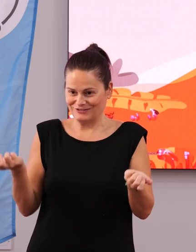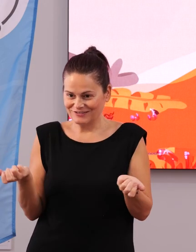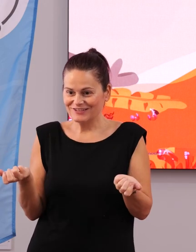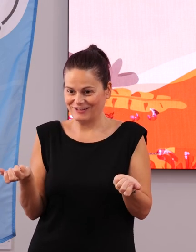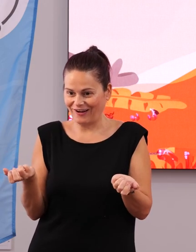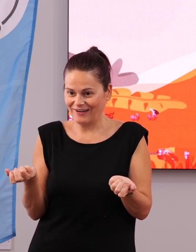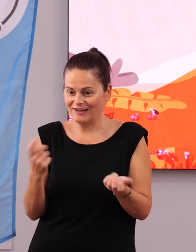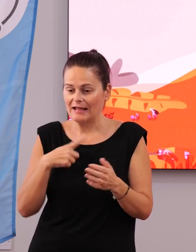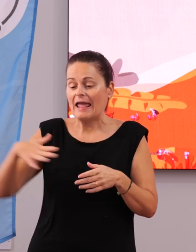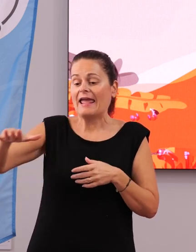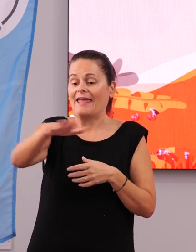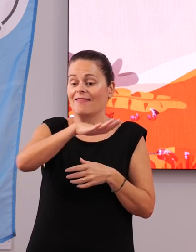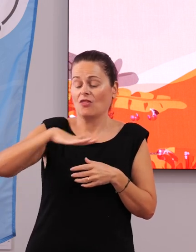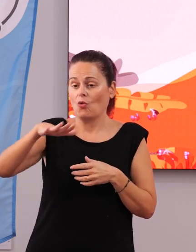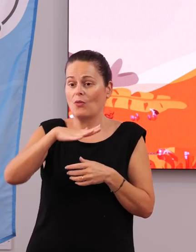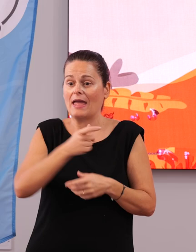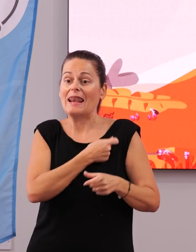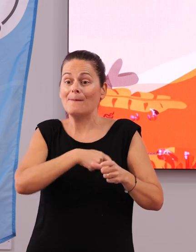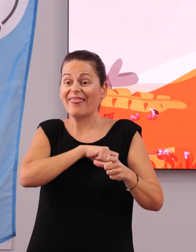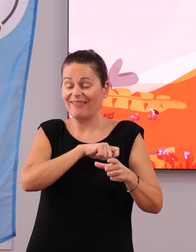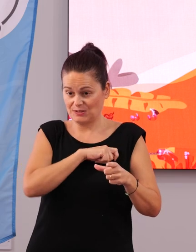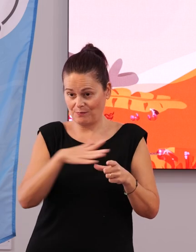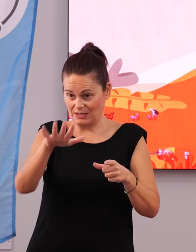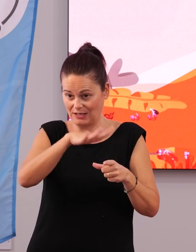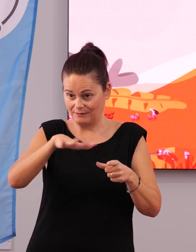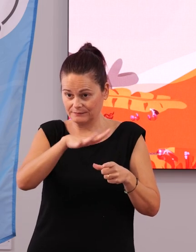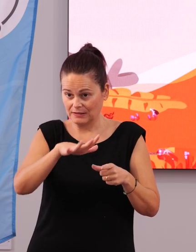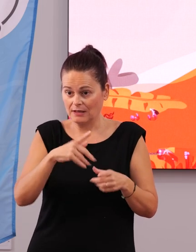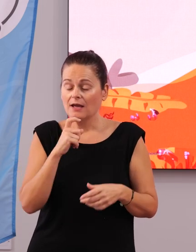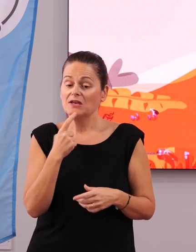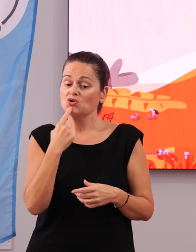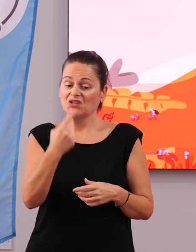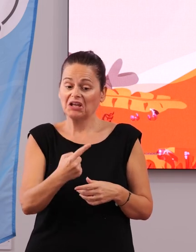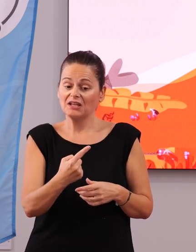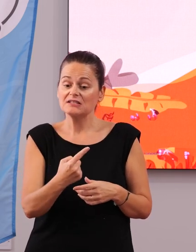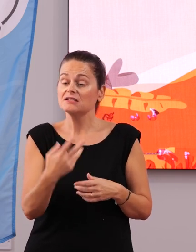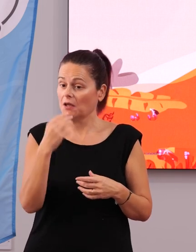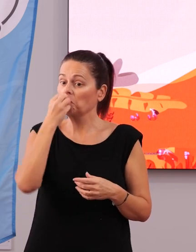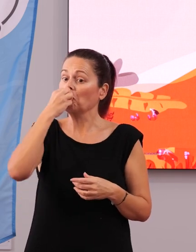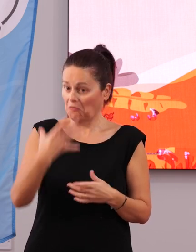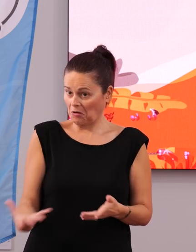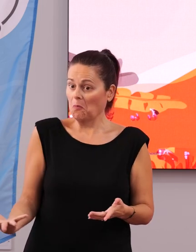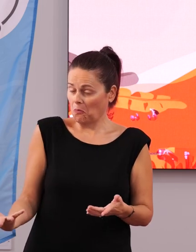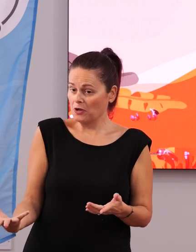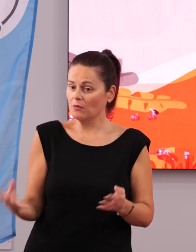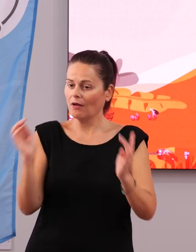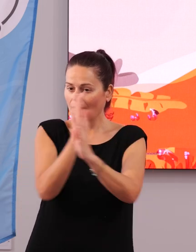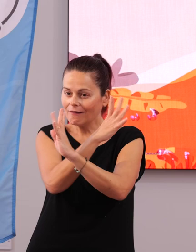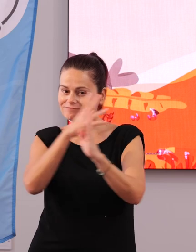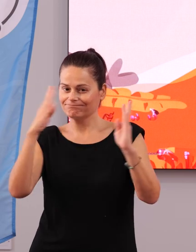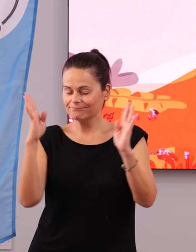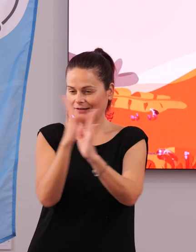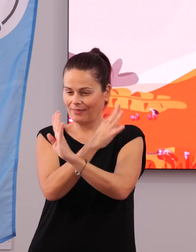realizar en la Plaza de España. Además, es un espacio que nos pedisteis, que el año pasado fue un éxito precisamente por el entorno y la